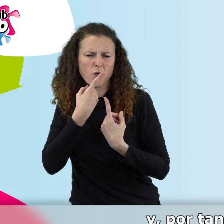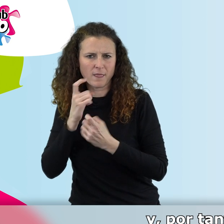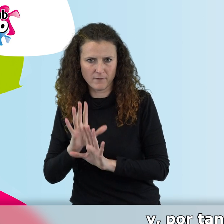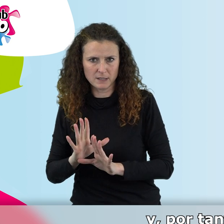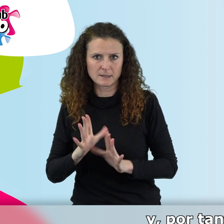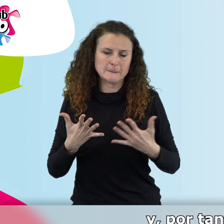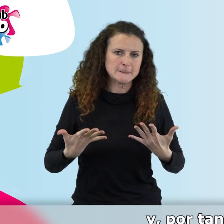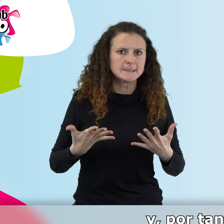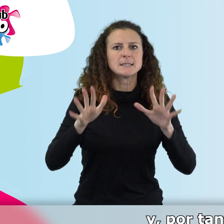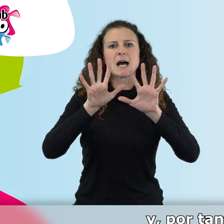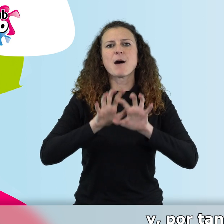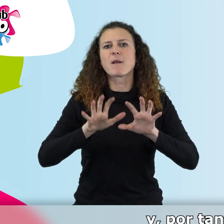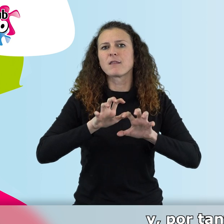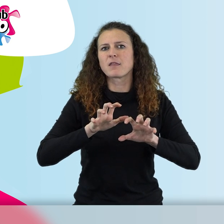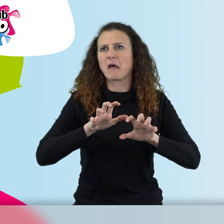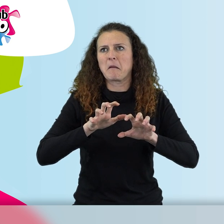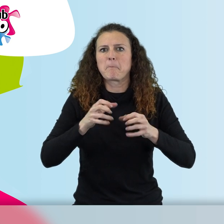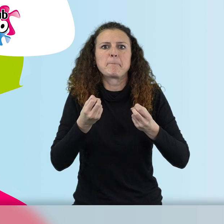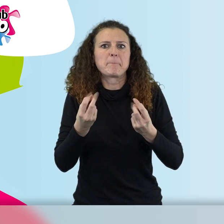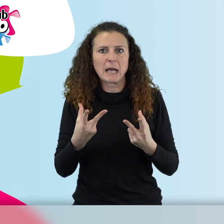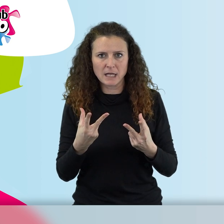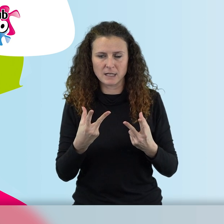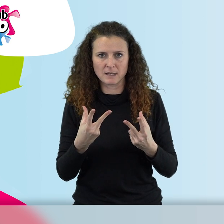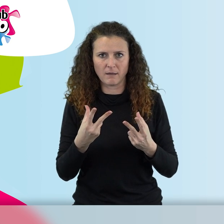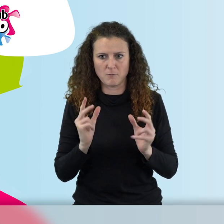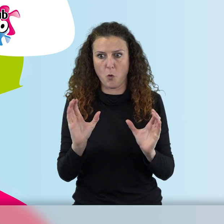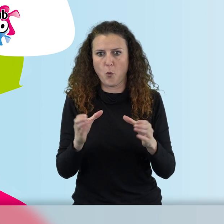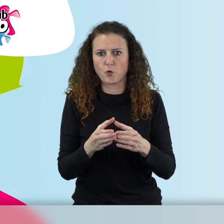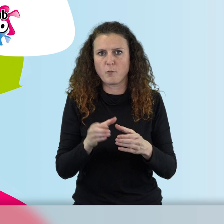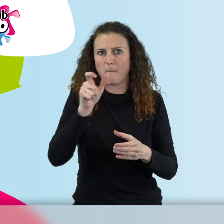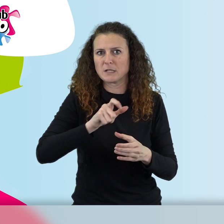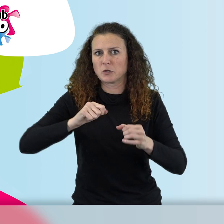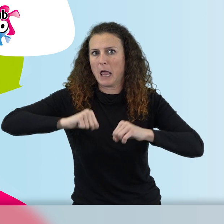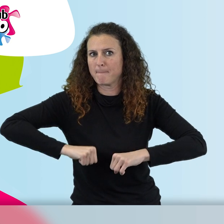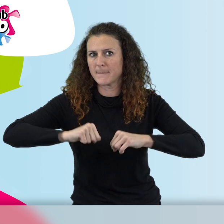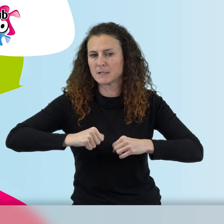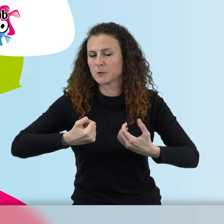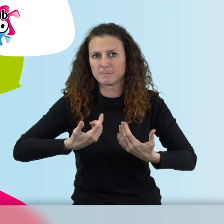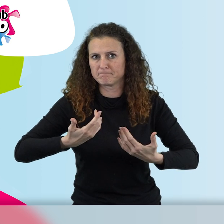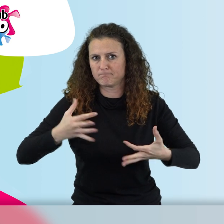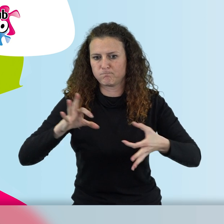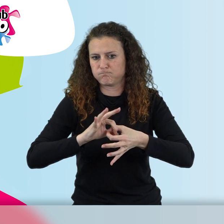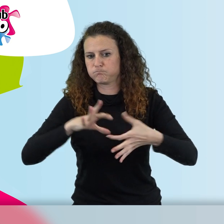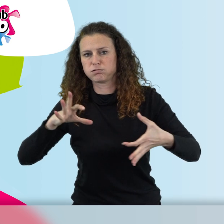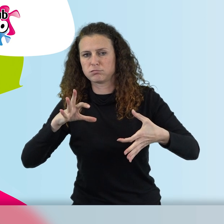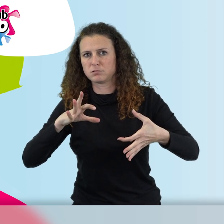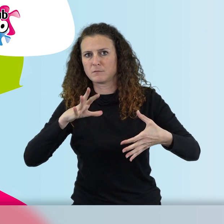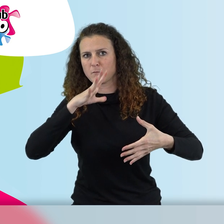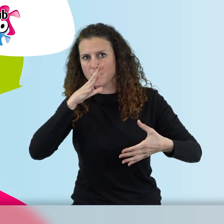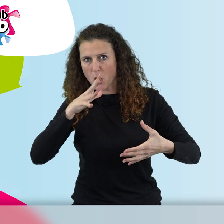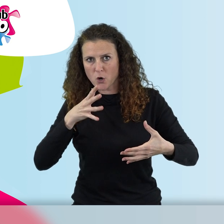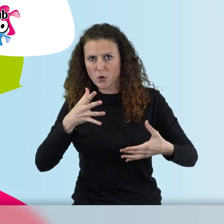aprendizaje no tiene sentido porque no está destinado